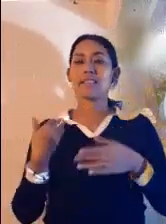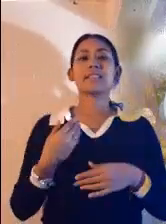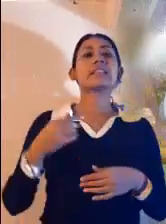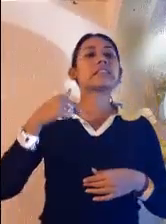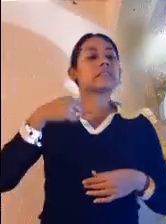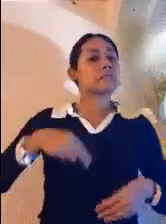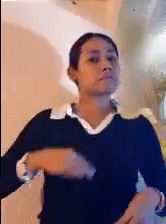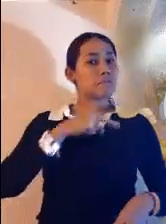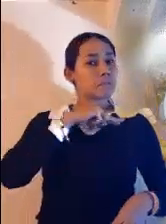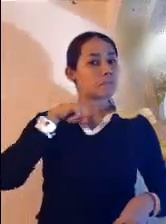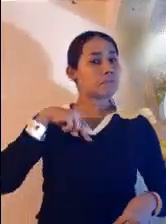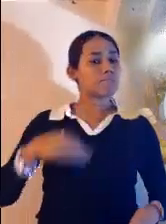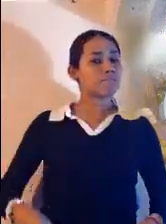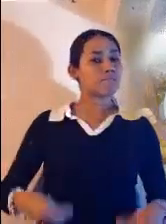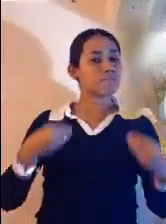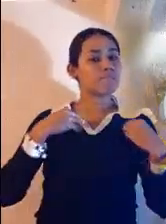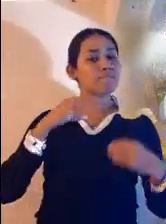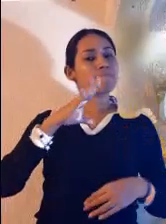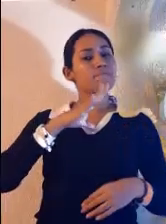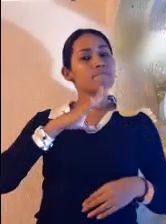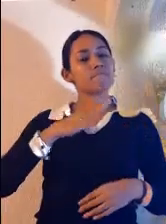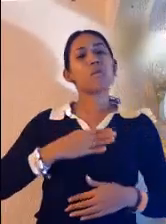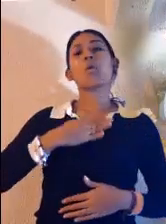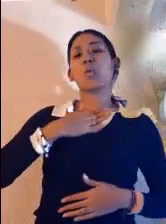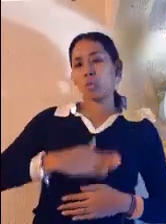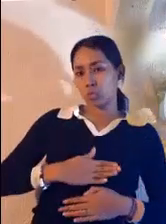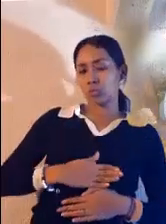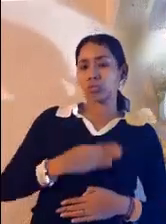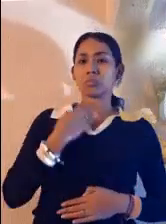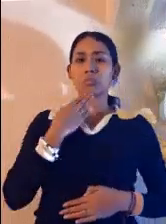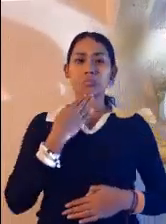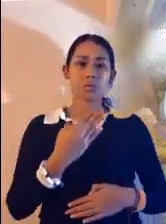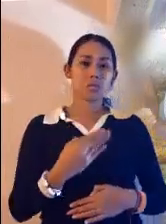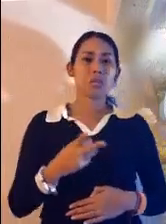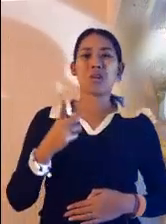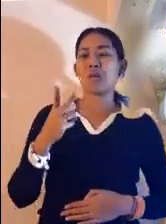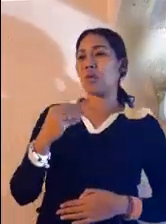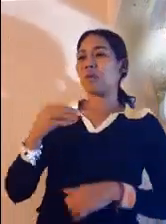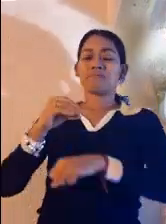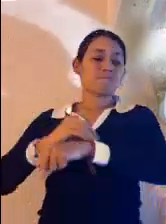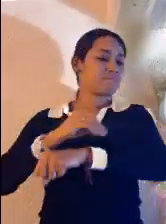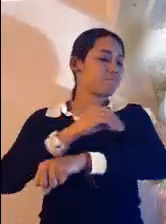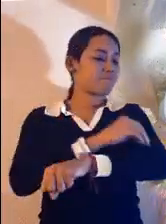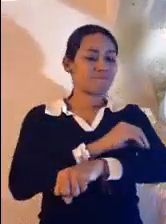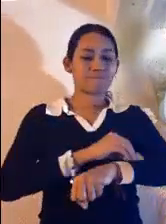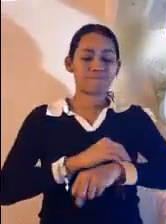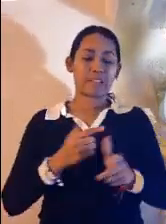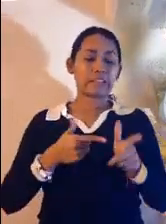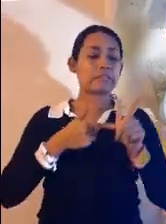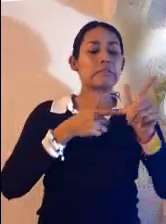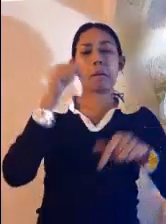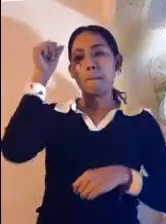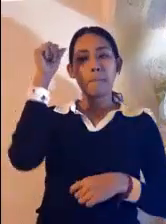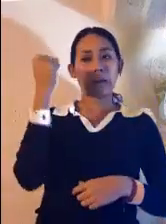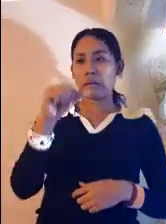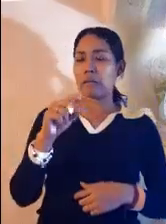fariseos y no nos escudemos en argumentaciones que solo nos llevan a continuar en nuestro pecado.